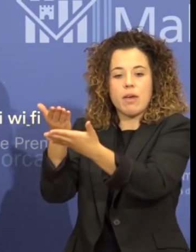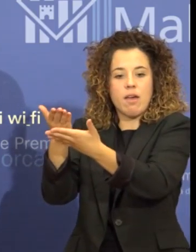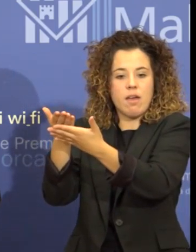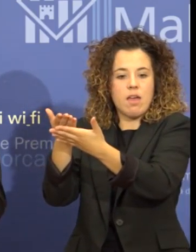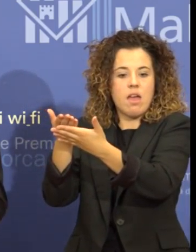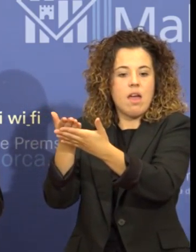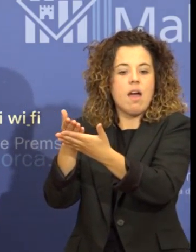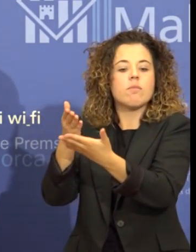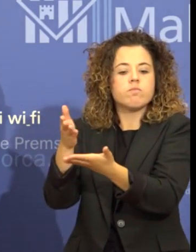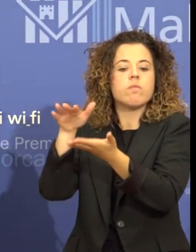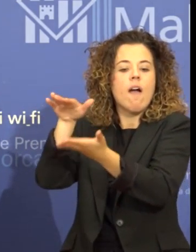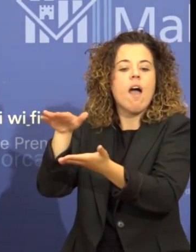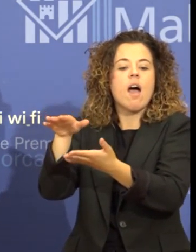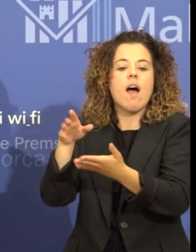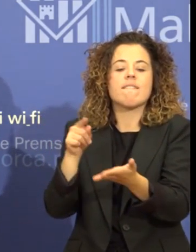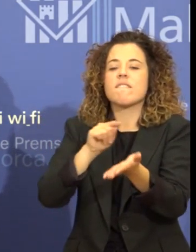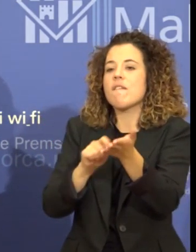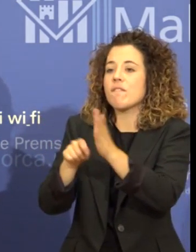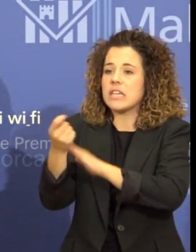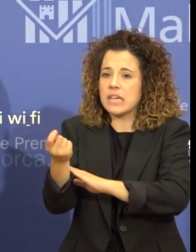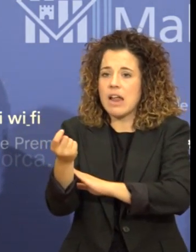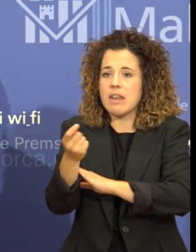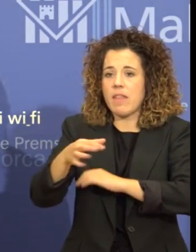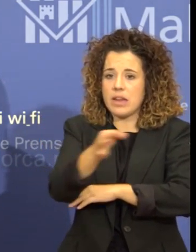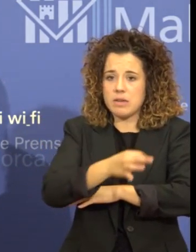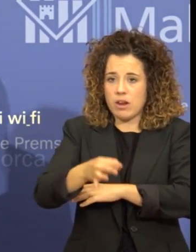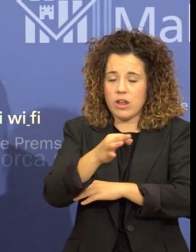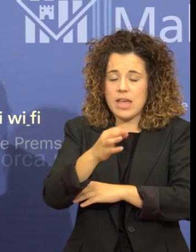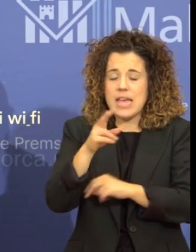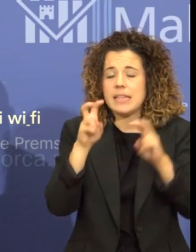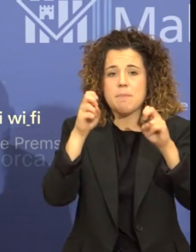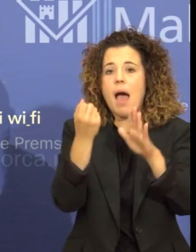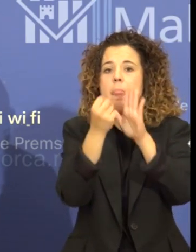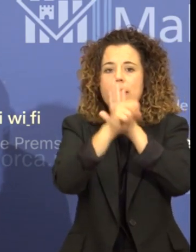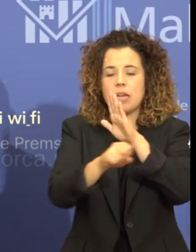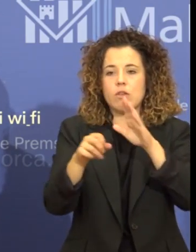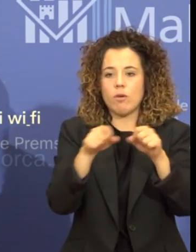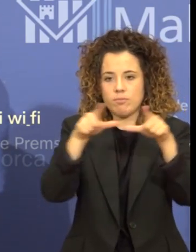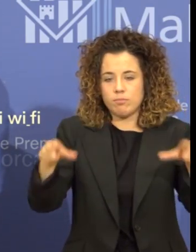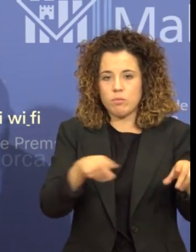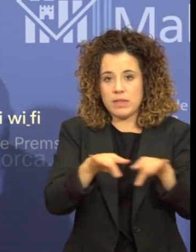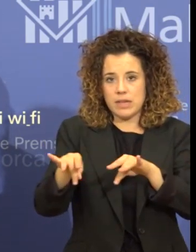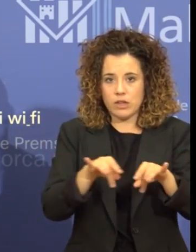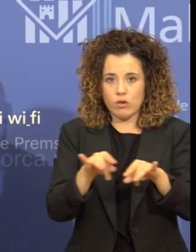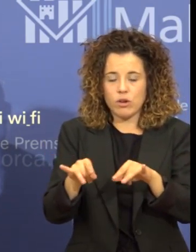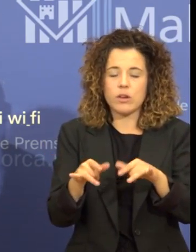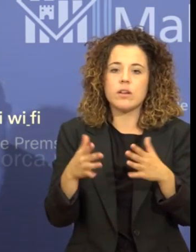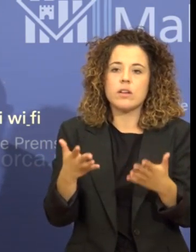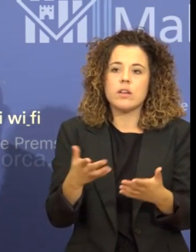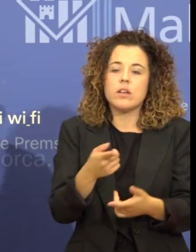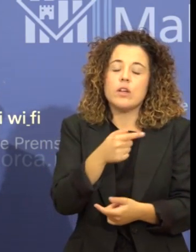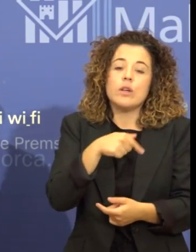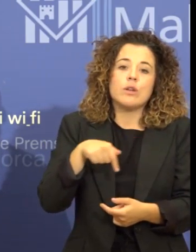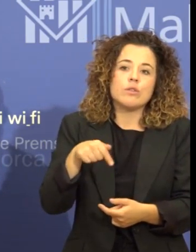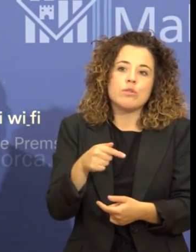possibles delictes contra l'ordenació del territori. Aquí el primer que hem de dir és que no aplicar